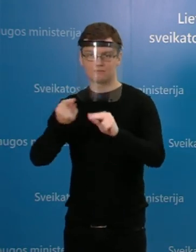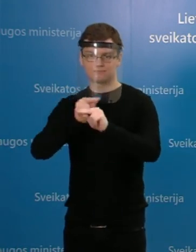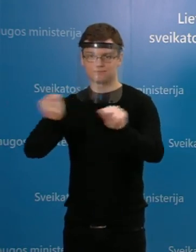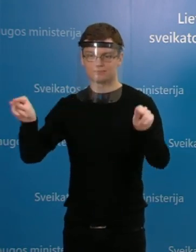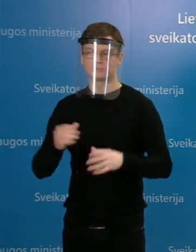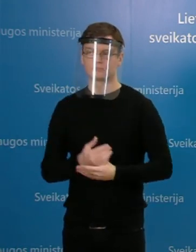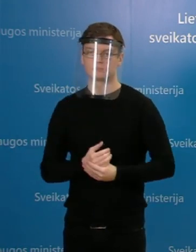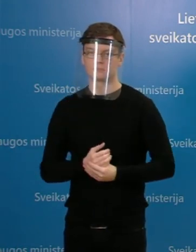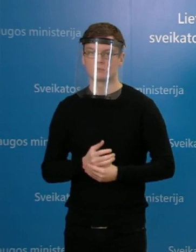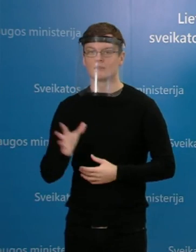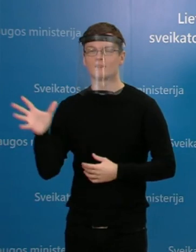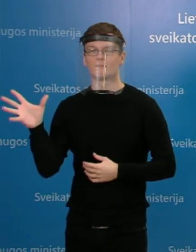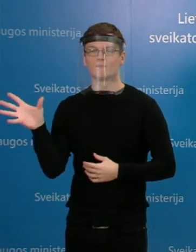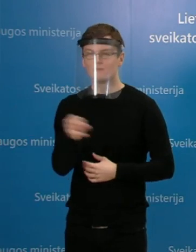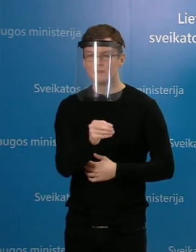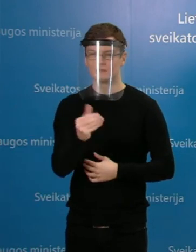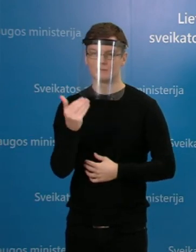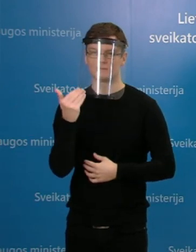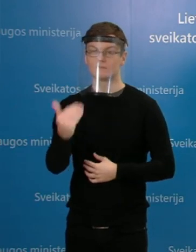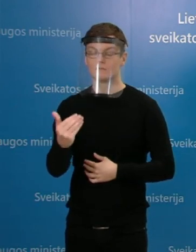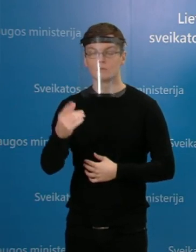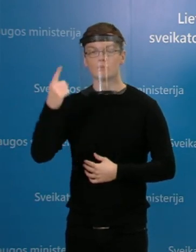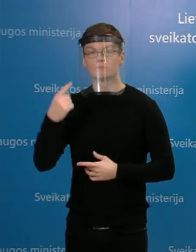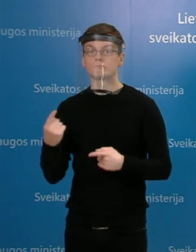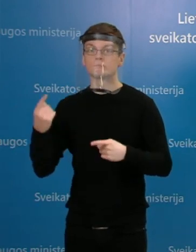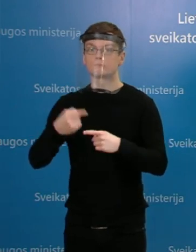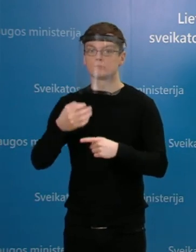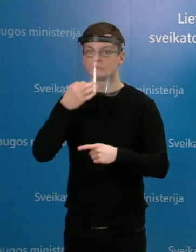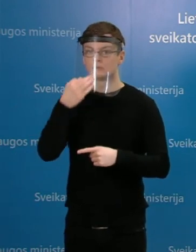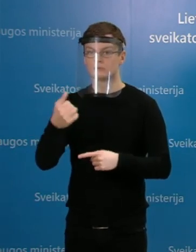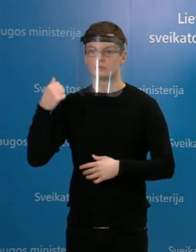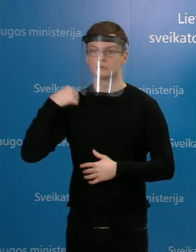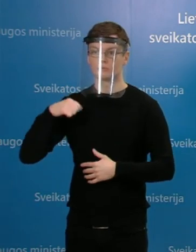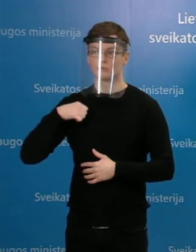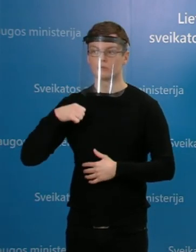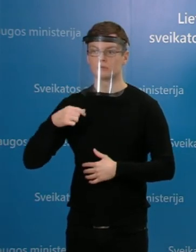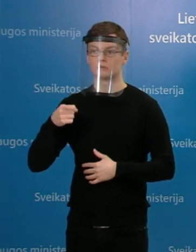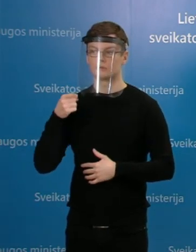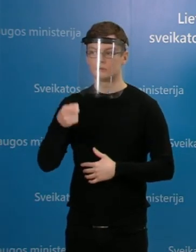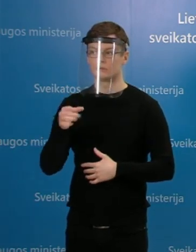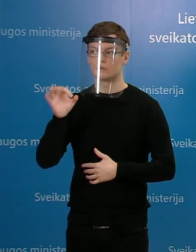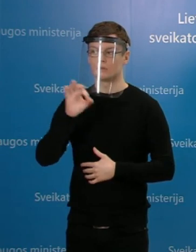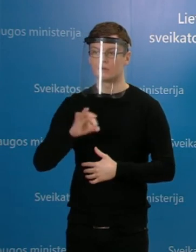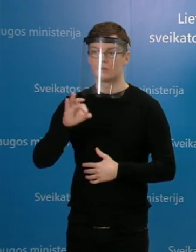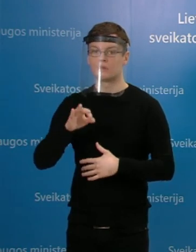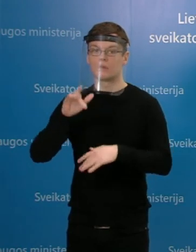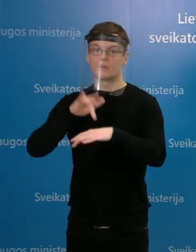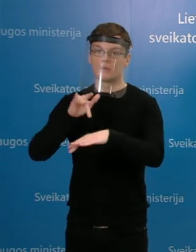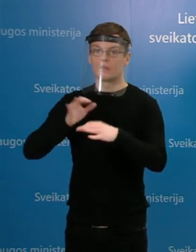Visi, vėlgi noriu pasakyti, visi pacientai, kuriems nustatyta COVID-19 lyga, yra besimptomiai.